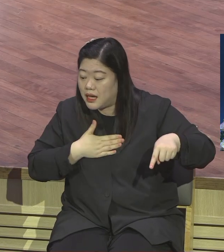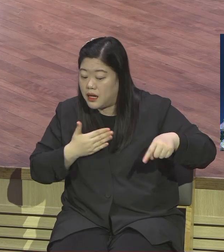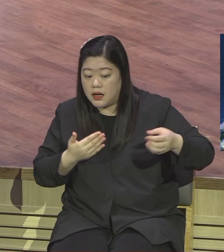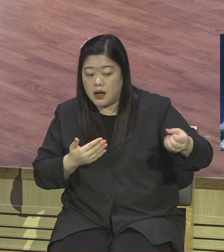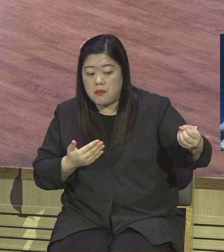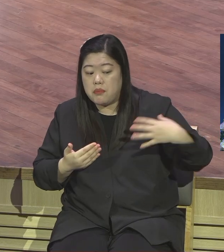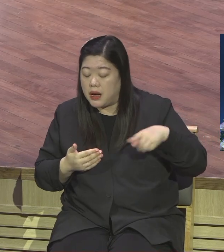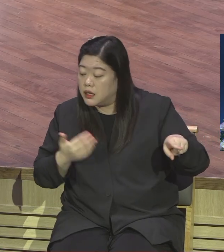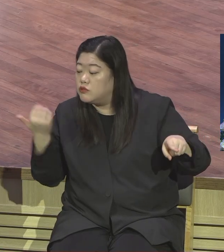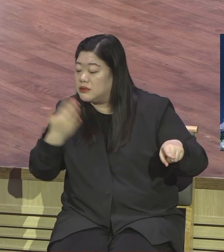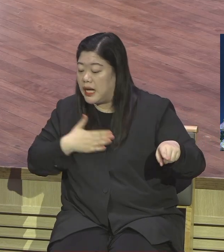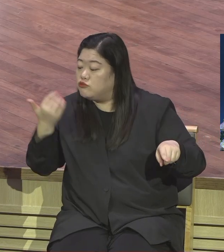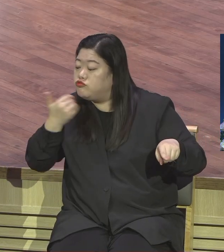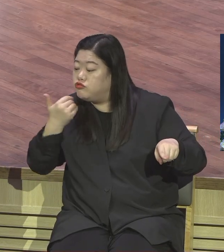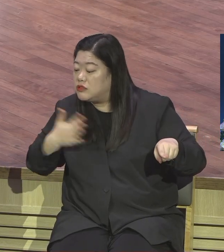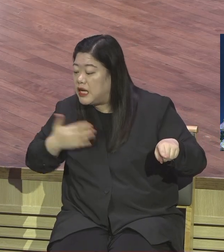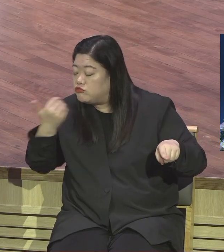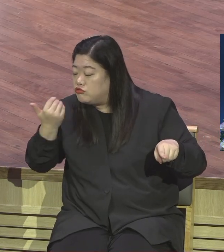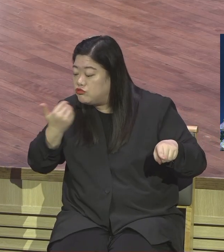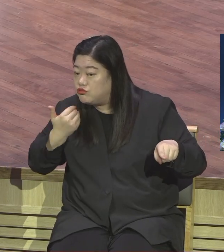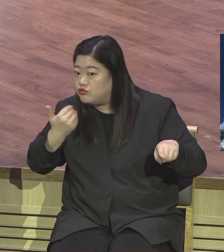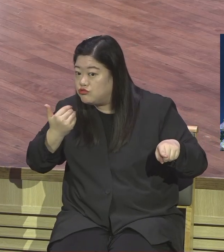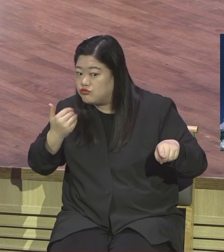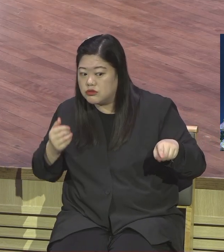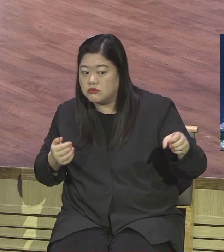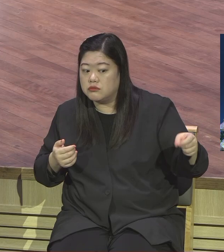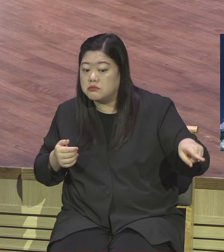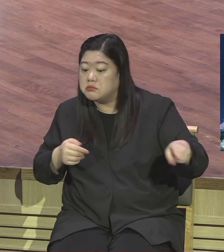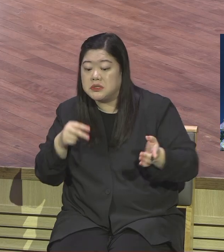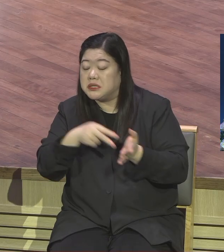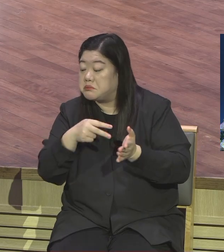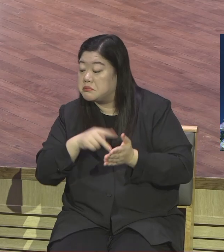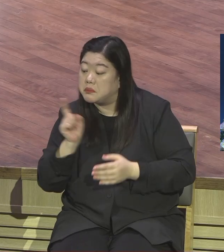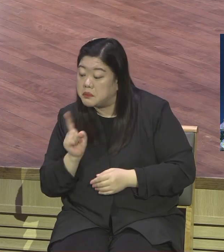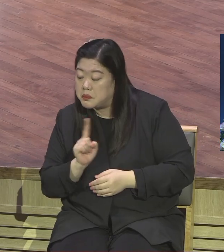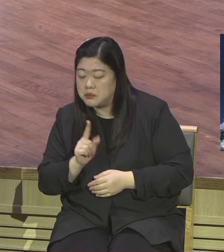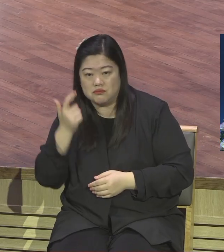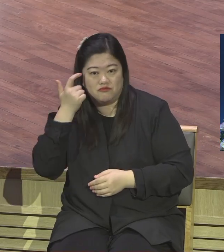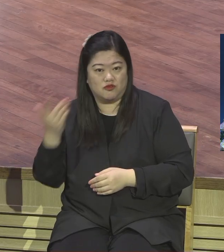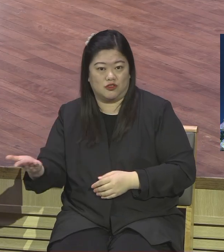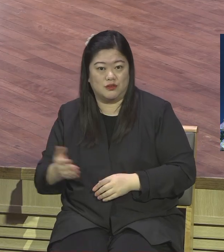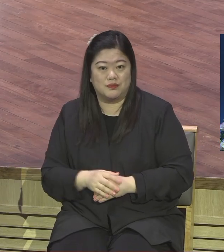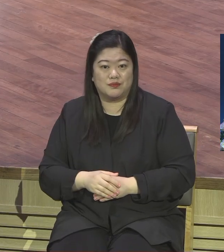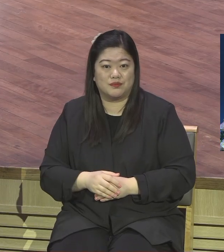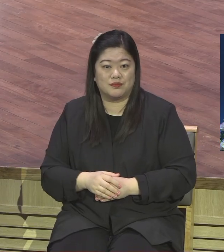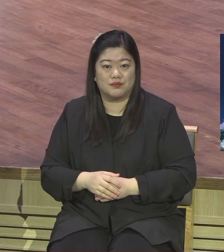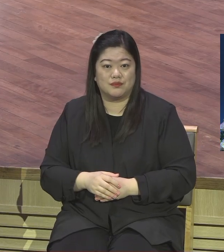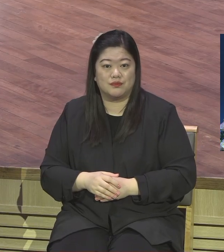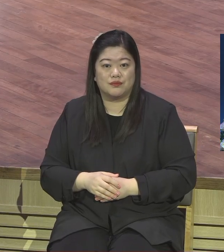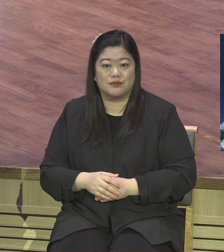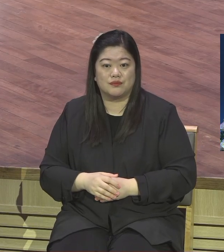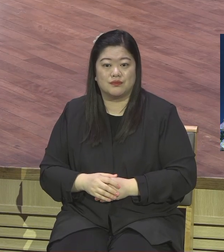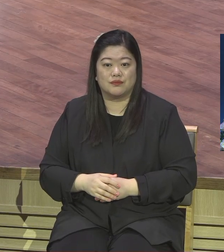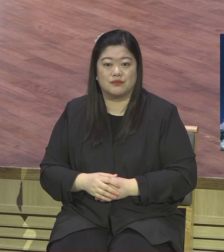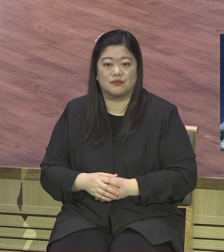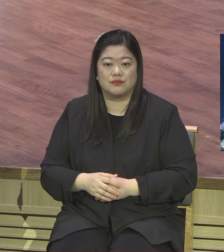제자들은 사람들이 예수님을 어떻게 생각하시는지에